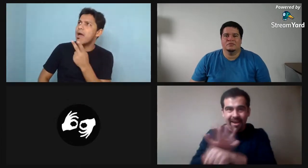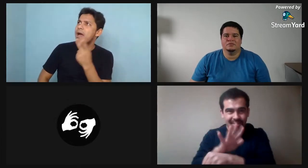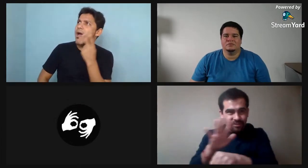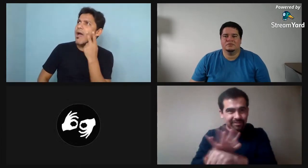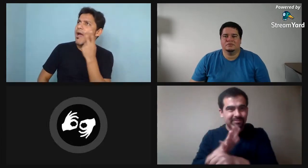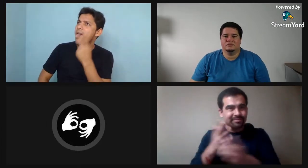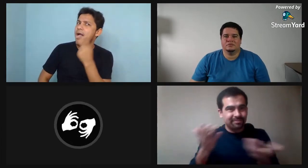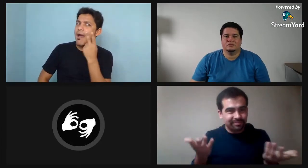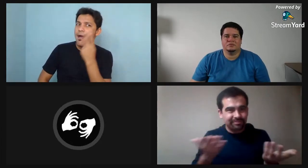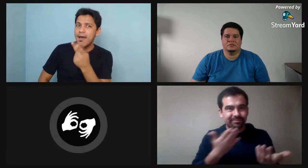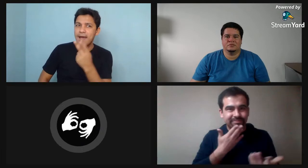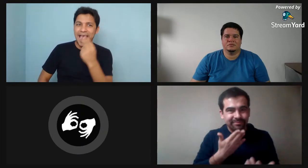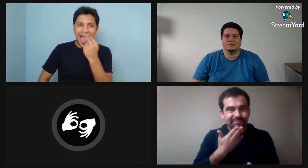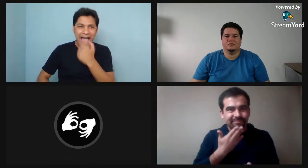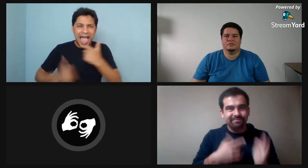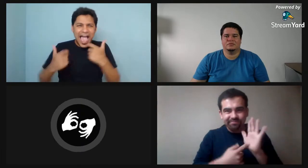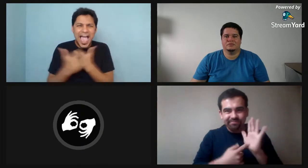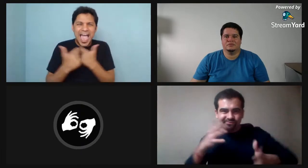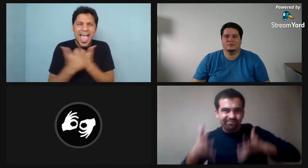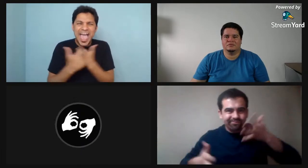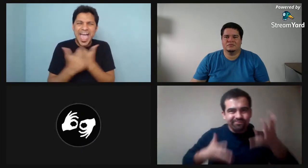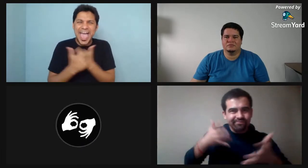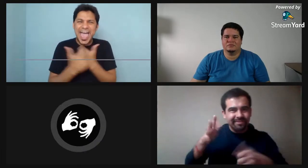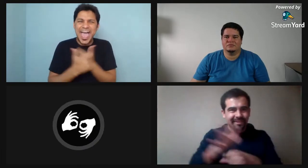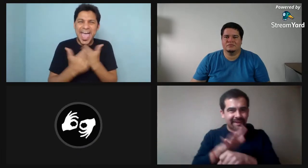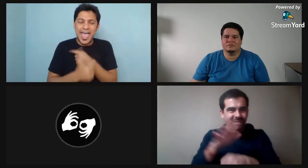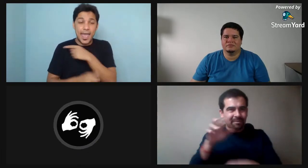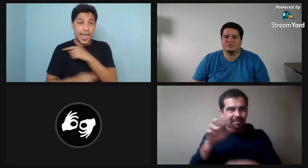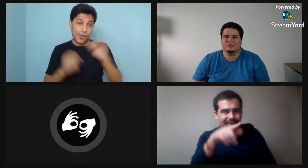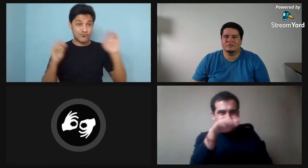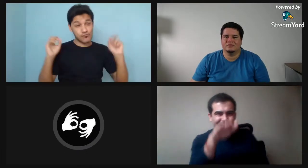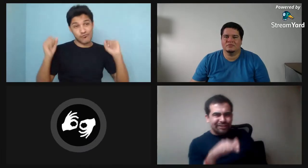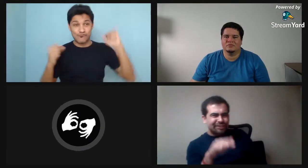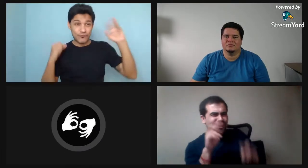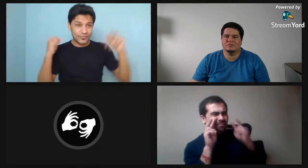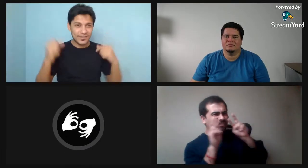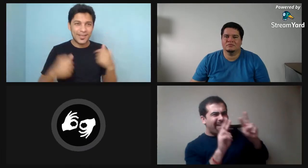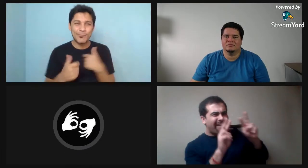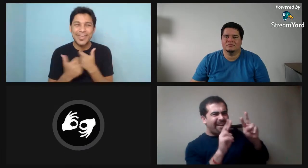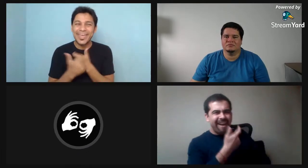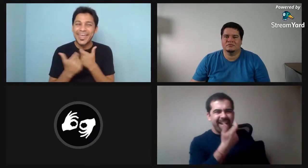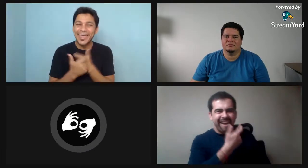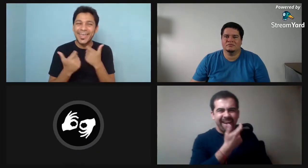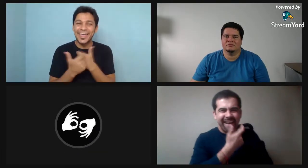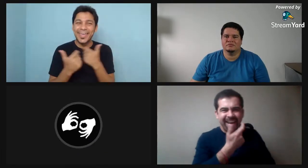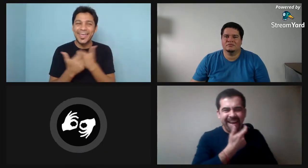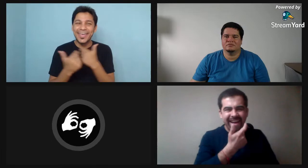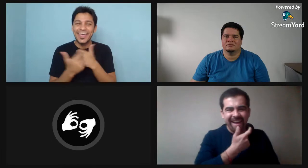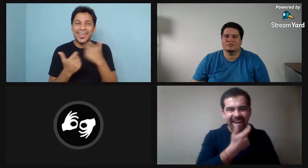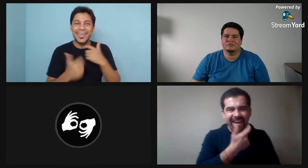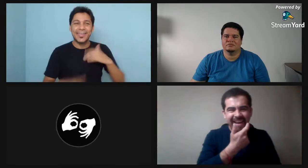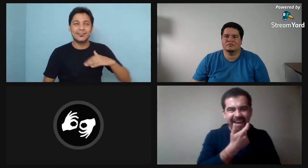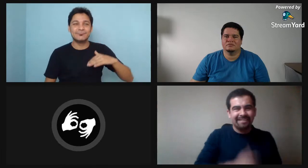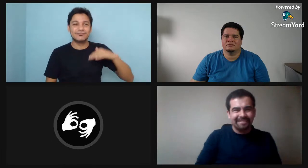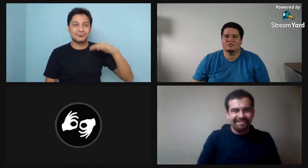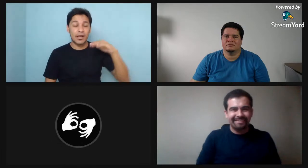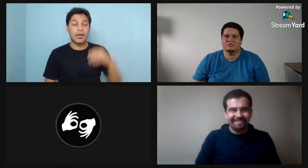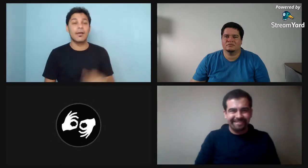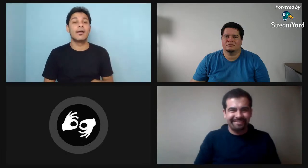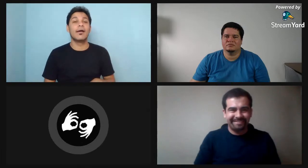Mi papá, él me mostró muchos aspectos de... Hacíamos dramatizaciones juntos. Yo lo